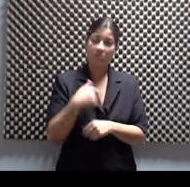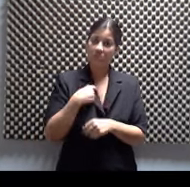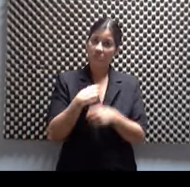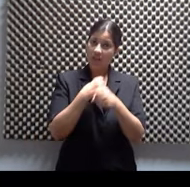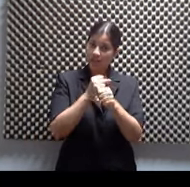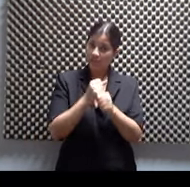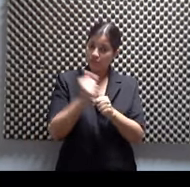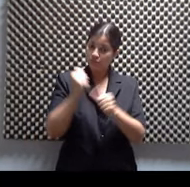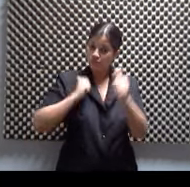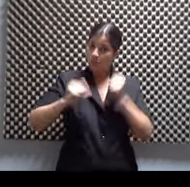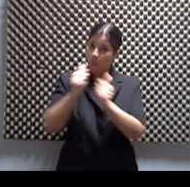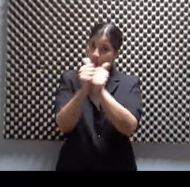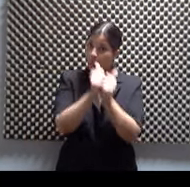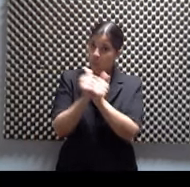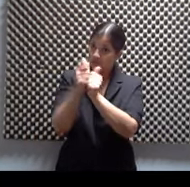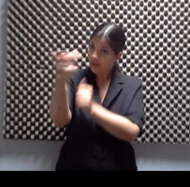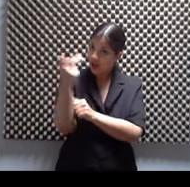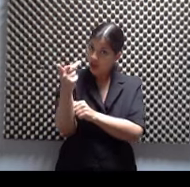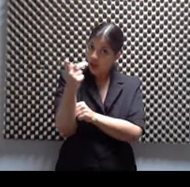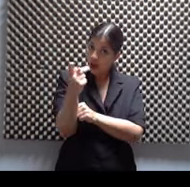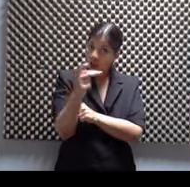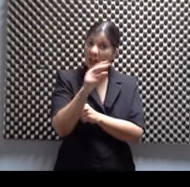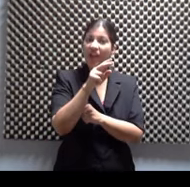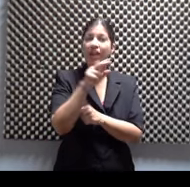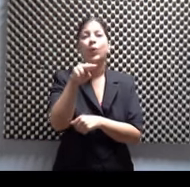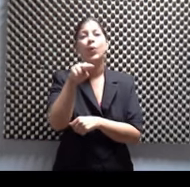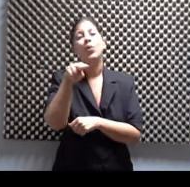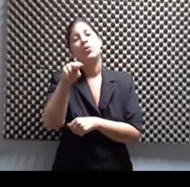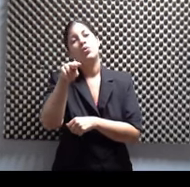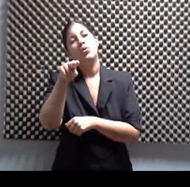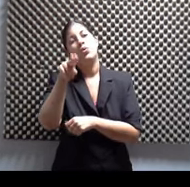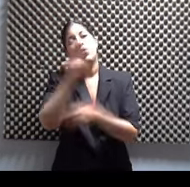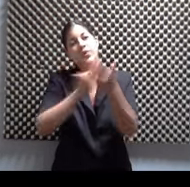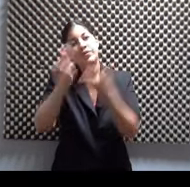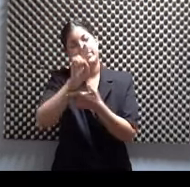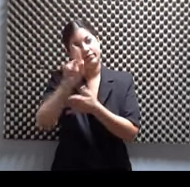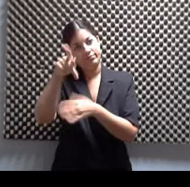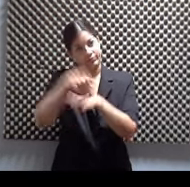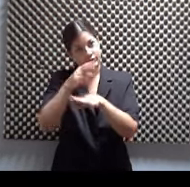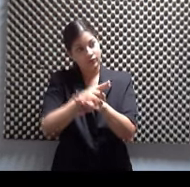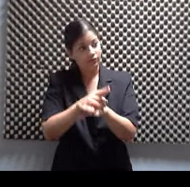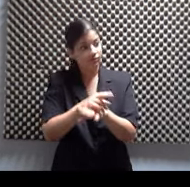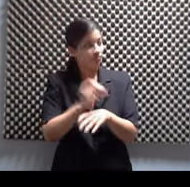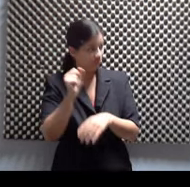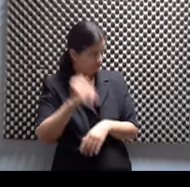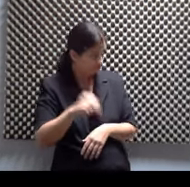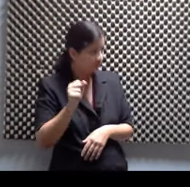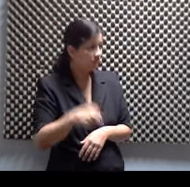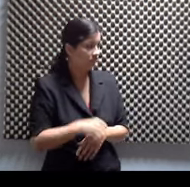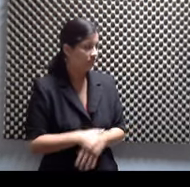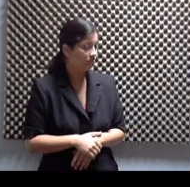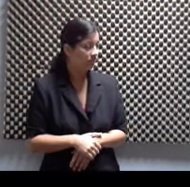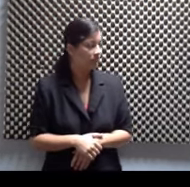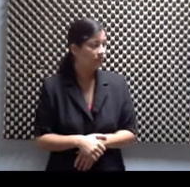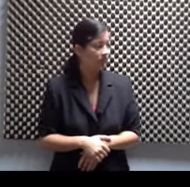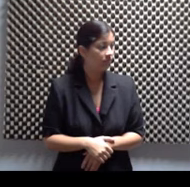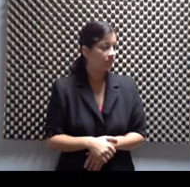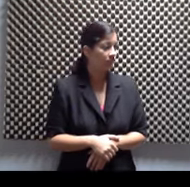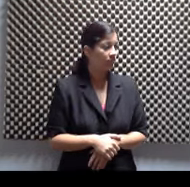Yupi? Y ya, dale, vamos, vamos, vamos. Este es un bode de cantazo, la primera. Y eso es ya a nivel de que no tan solo es el